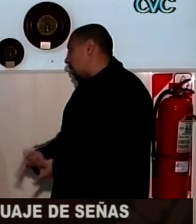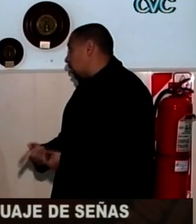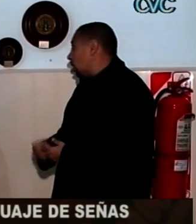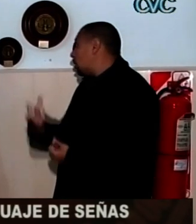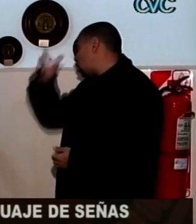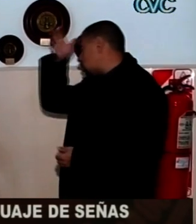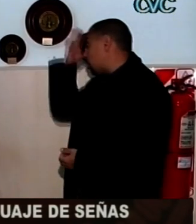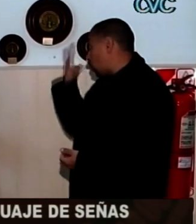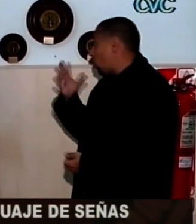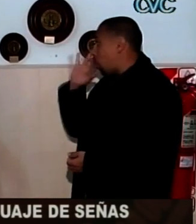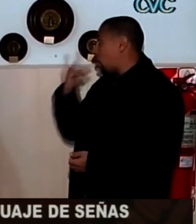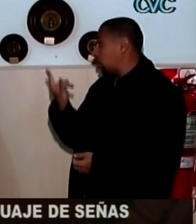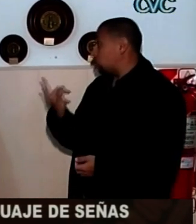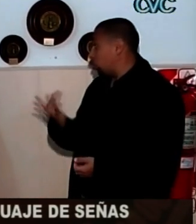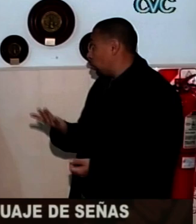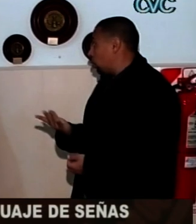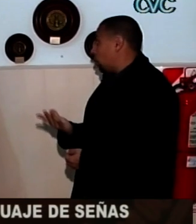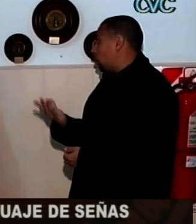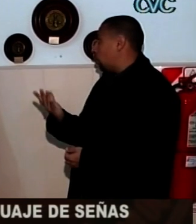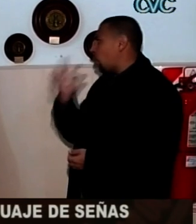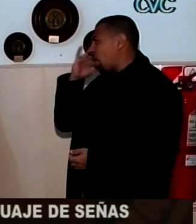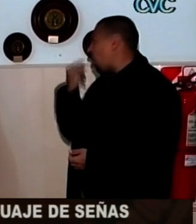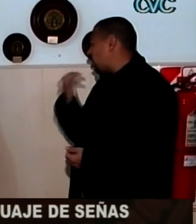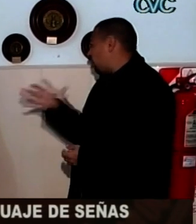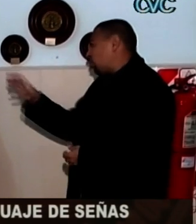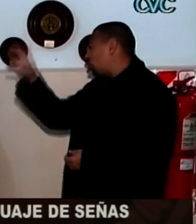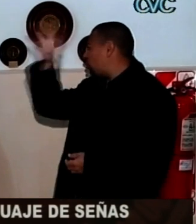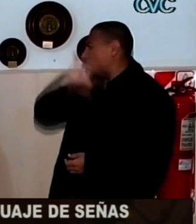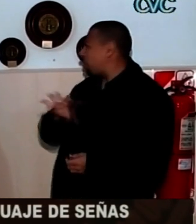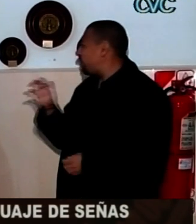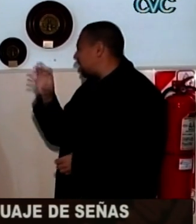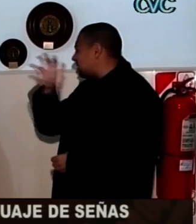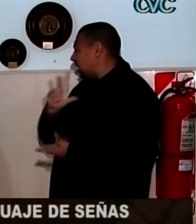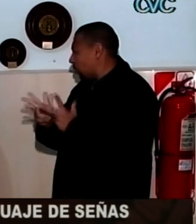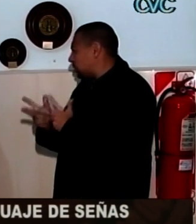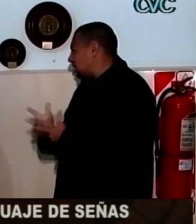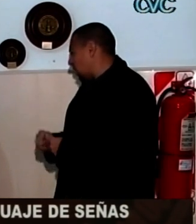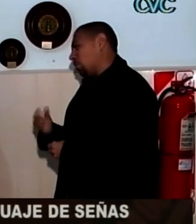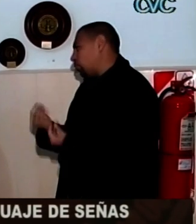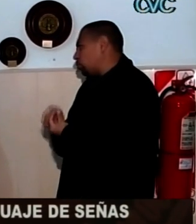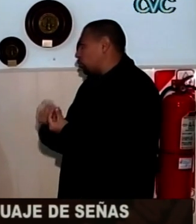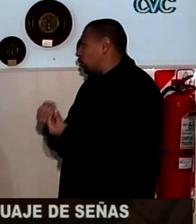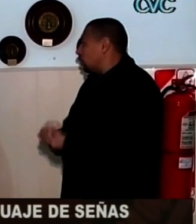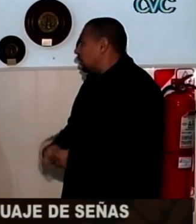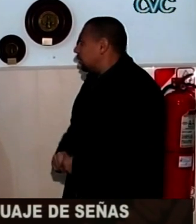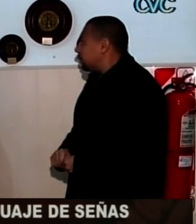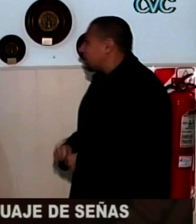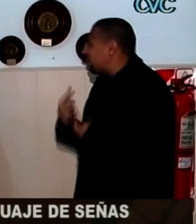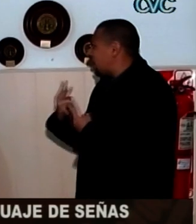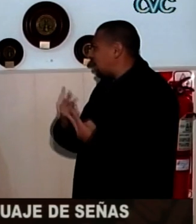Sí, también. Bueno, Concepción del Uruguay, Gualeguaychú, Gualeguay, por toda la provincia sí recorremos dando